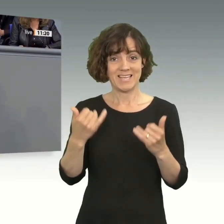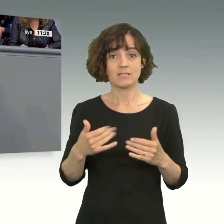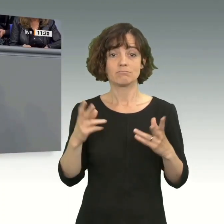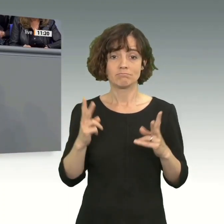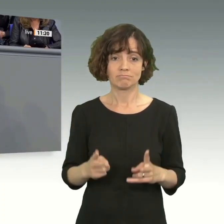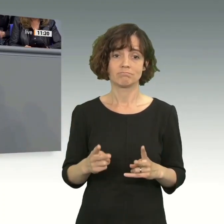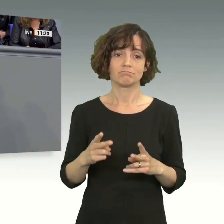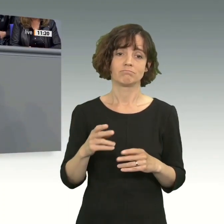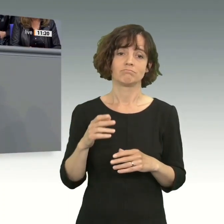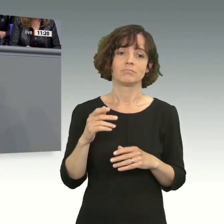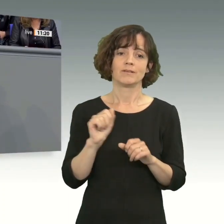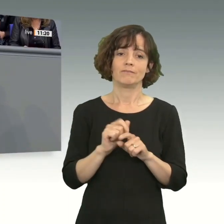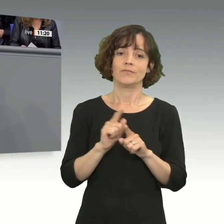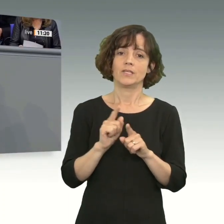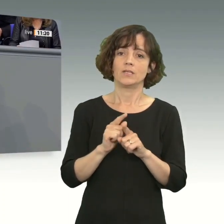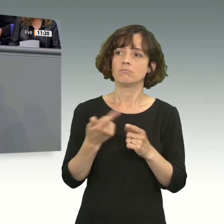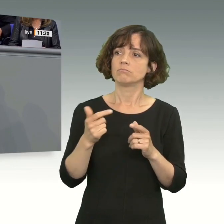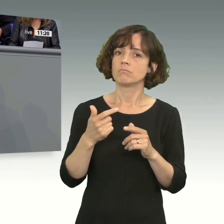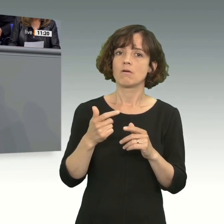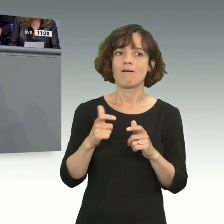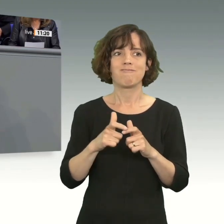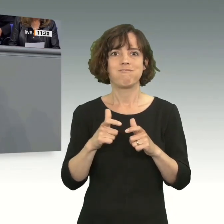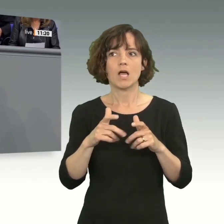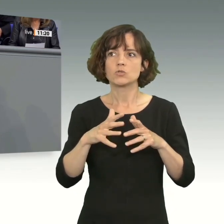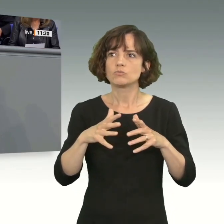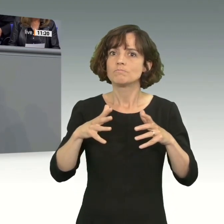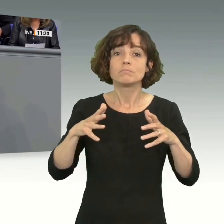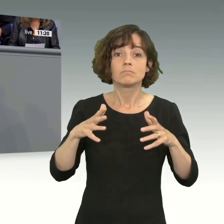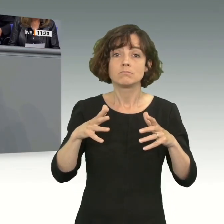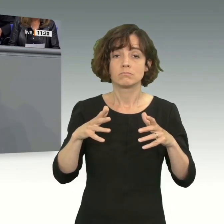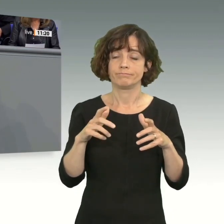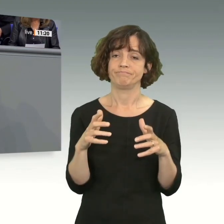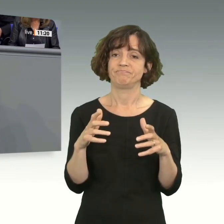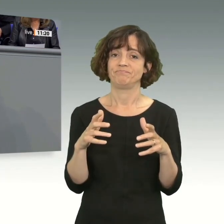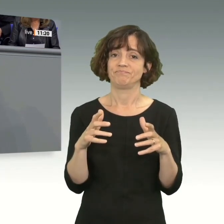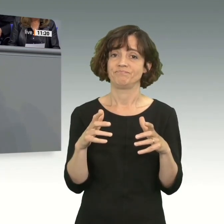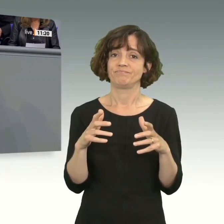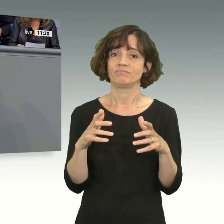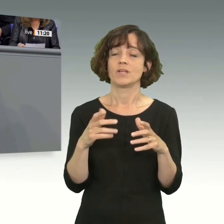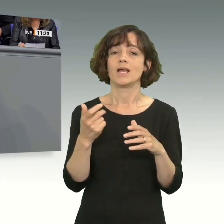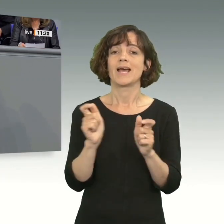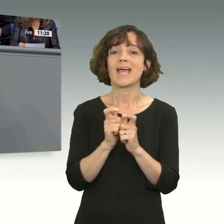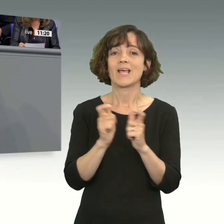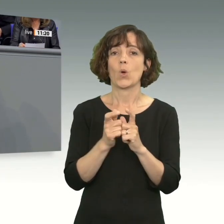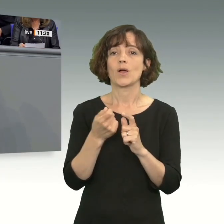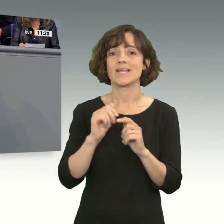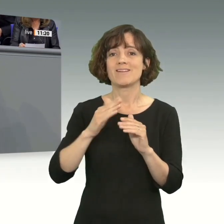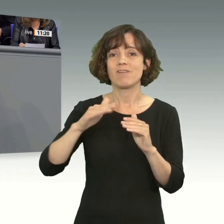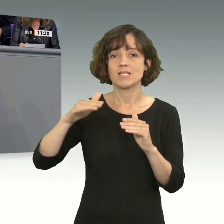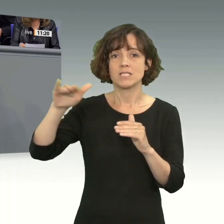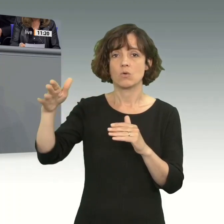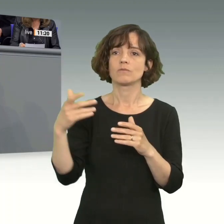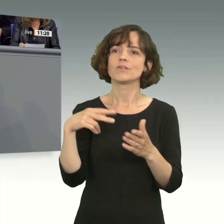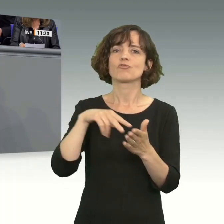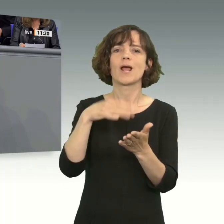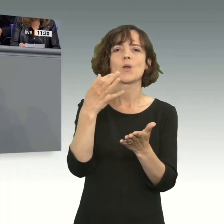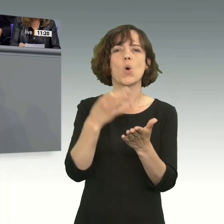Stagflation. Wir haben kaum noch Wachstum in diesem Land. Wir haben Rekordinflation. Wir werden nach hinten durchgereicht in allen Standortvergleichen.